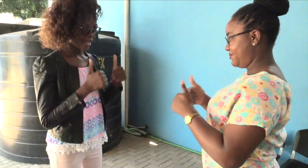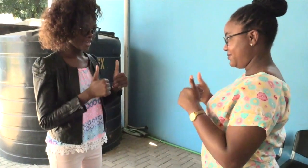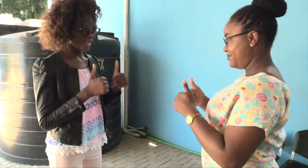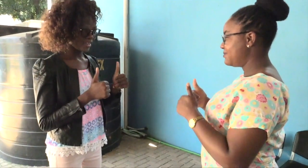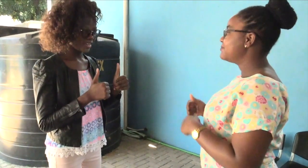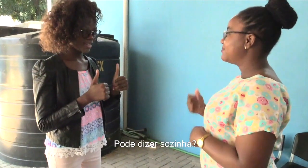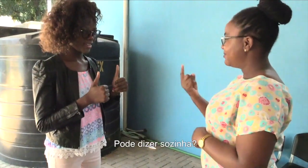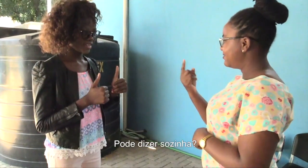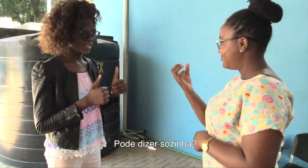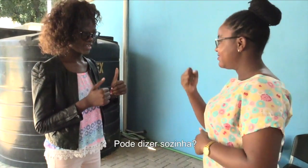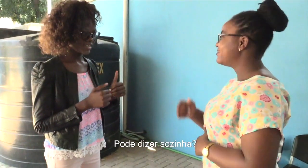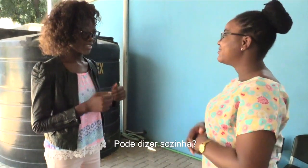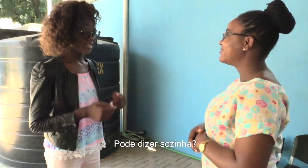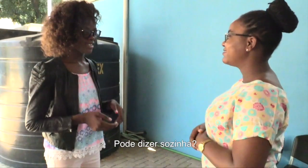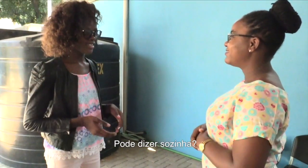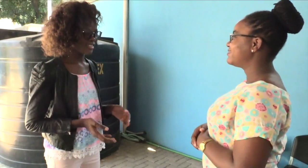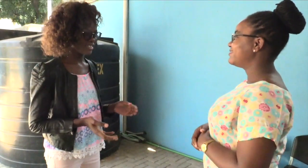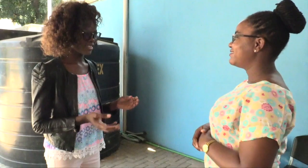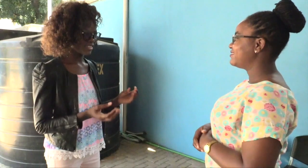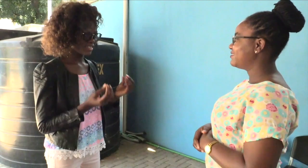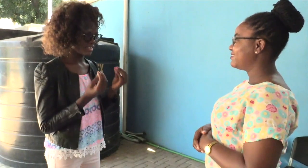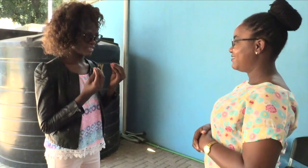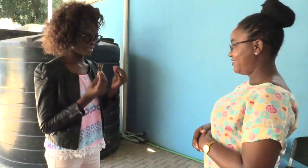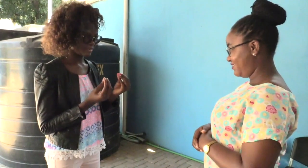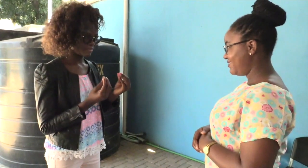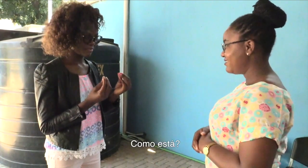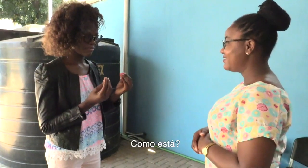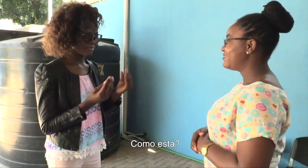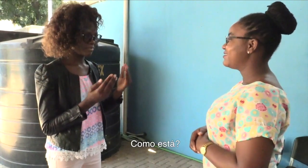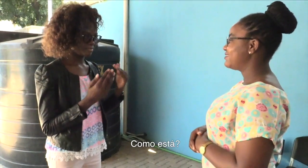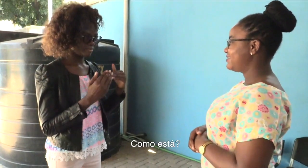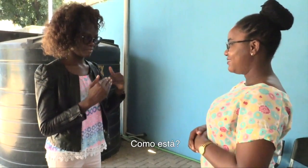pode dizer sozinha como está